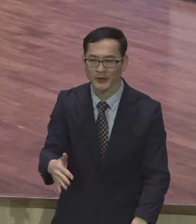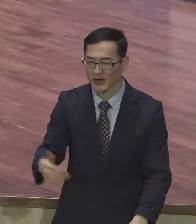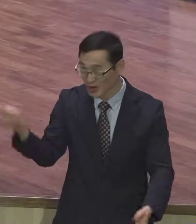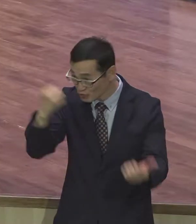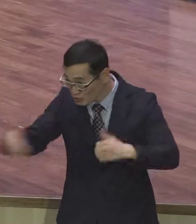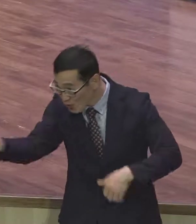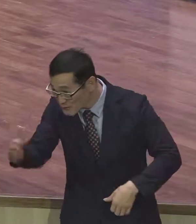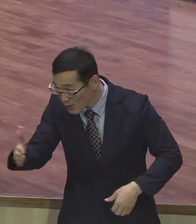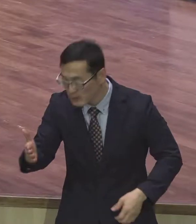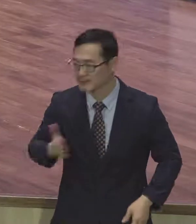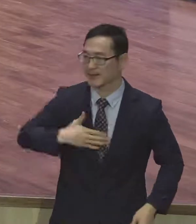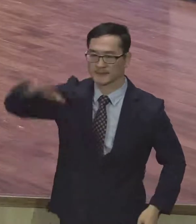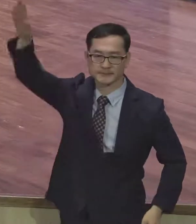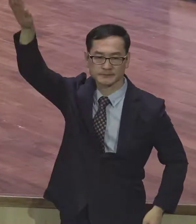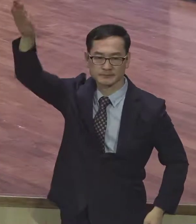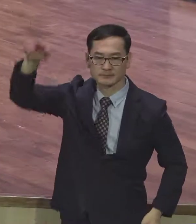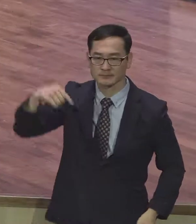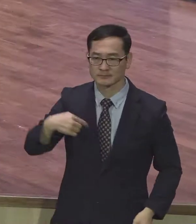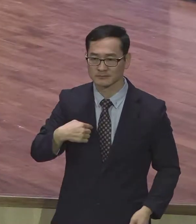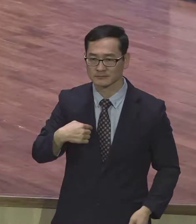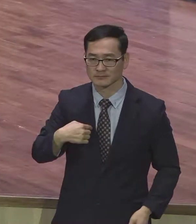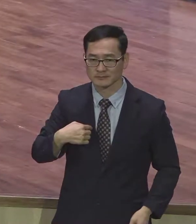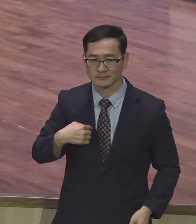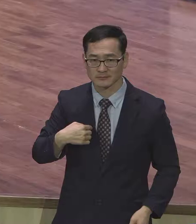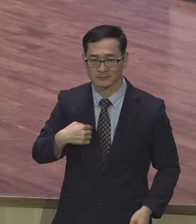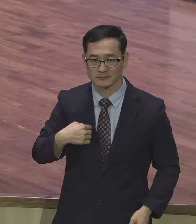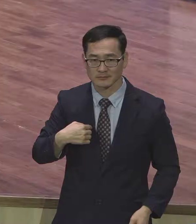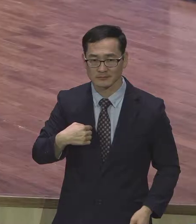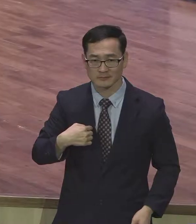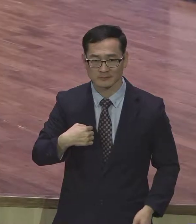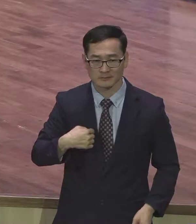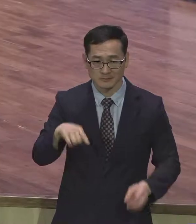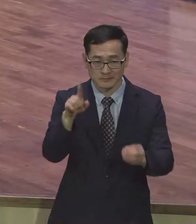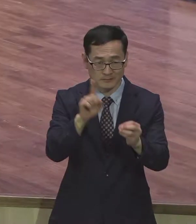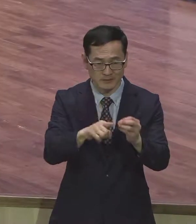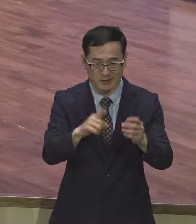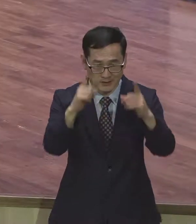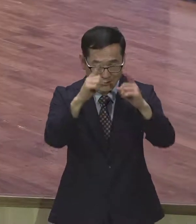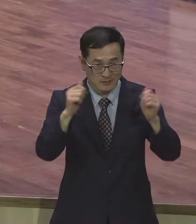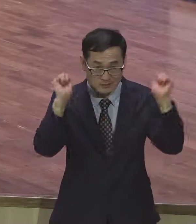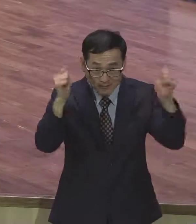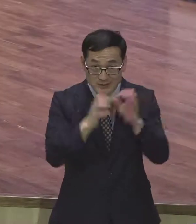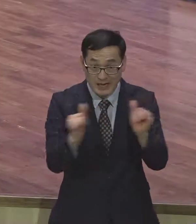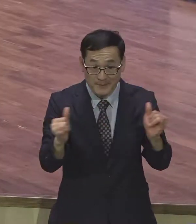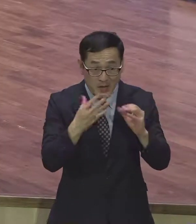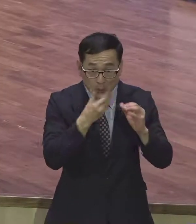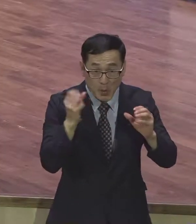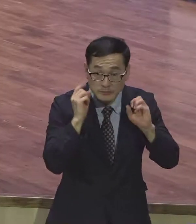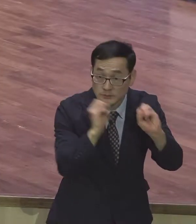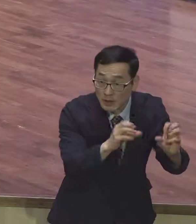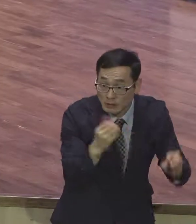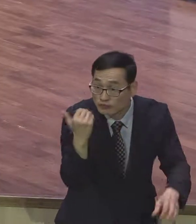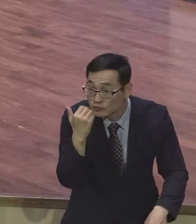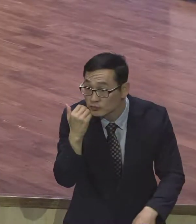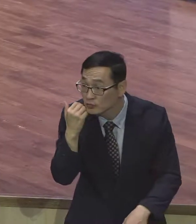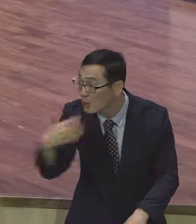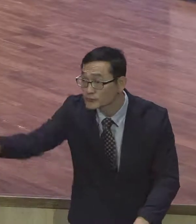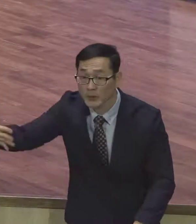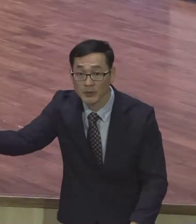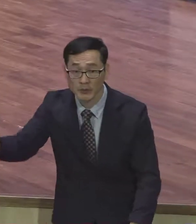아무도 못해 누가 무속인에게 복음을 증거합니까 아무도 못해 우리만 할 수 있어 우리만 메시지 있어 우리만 가슴